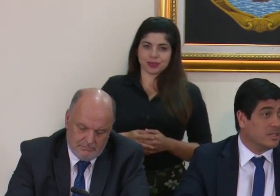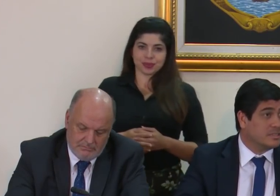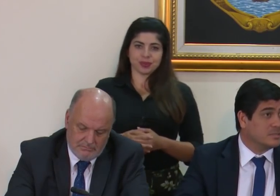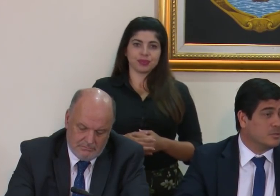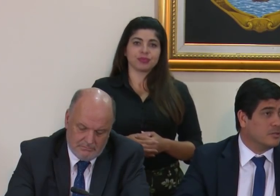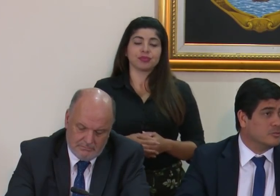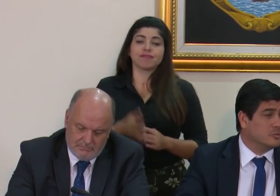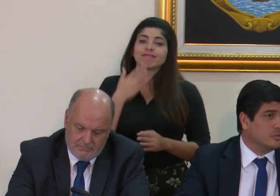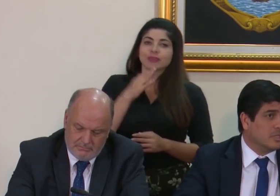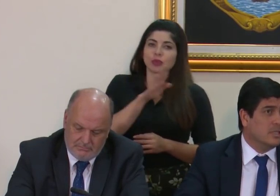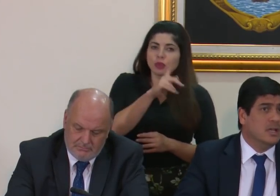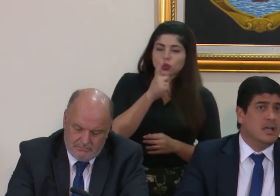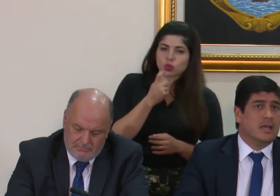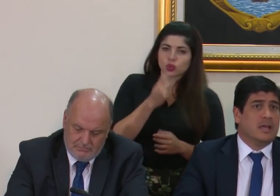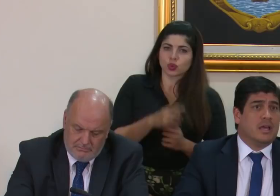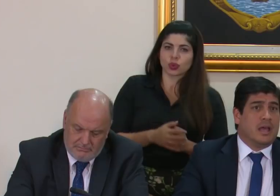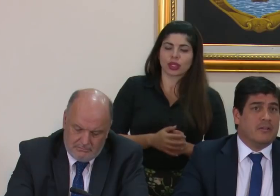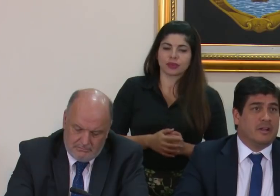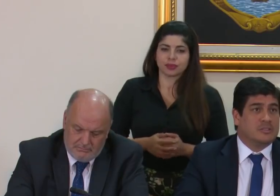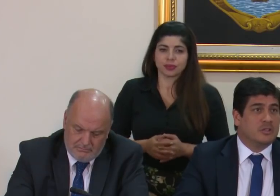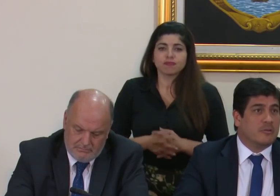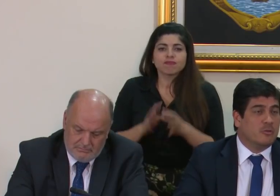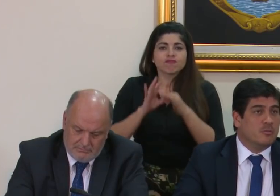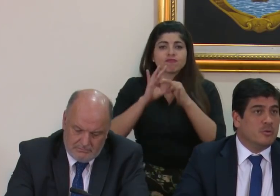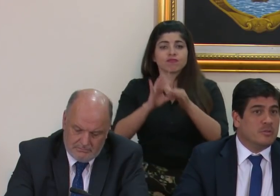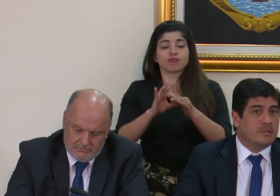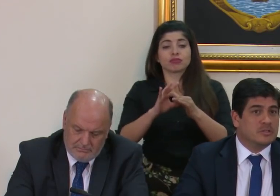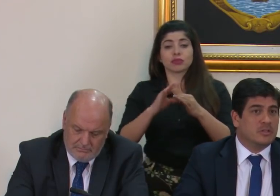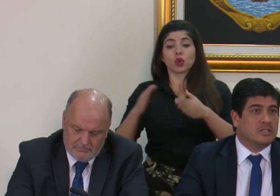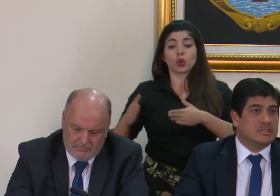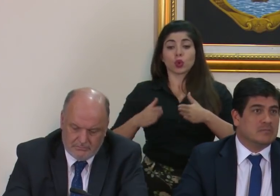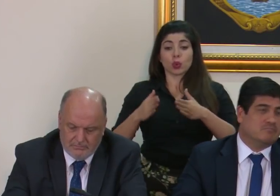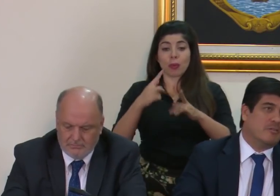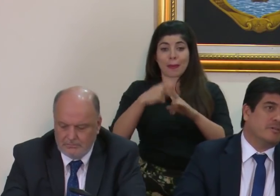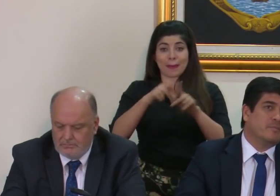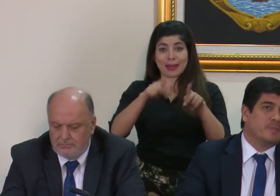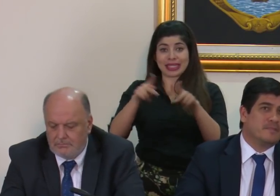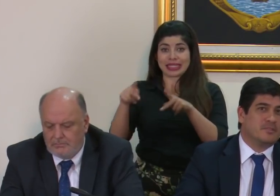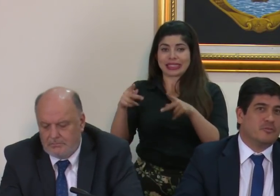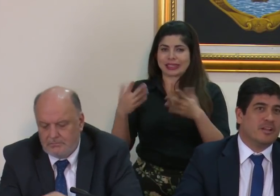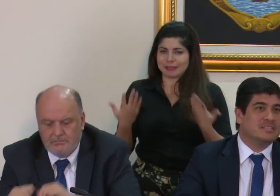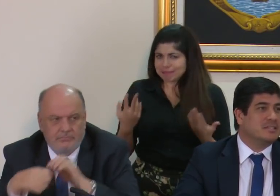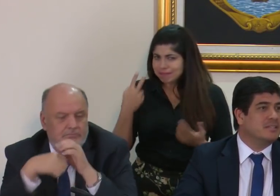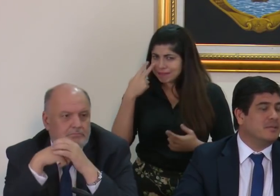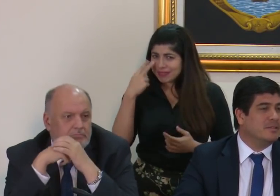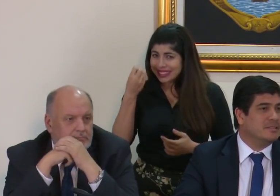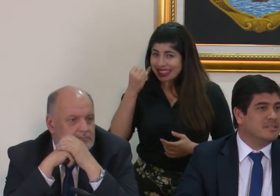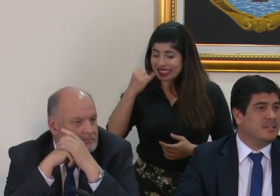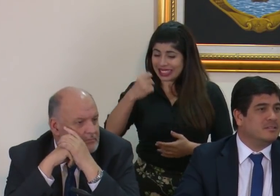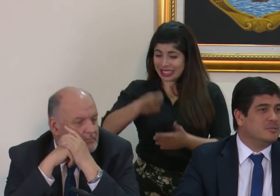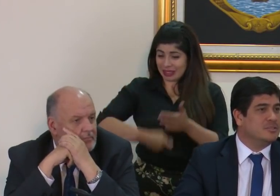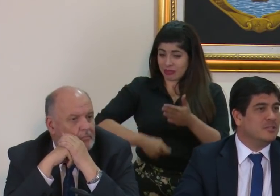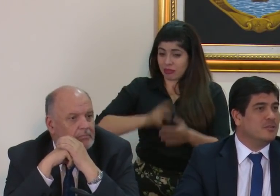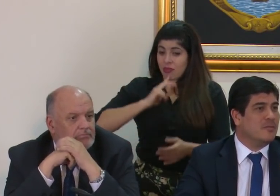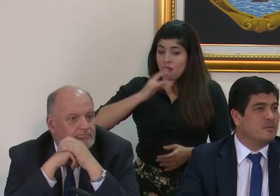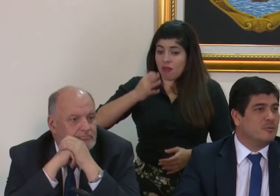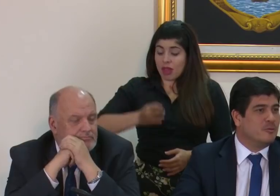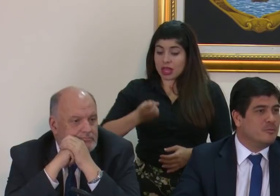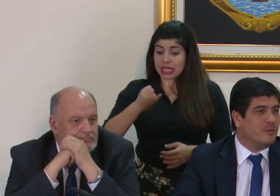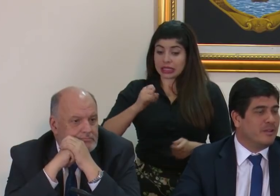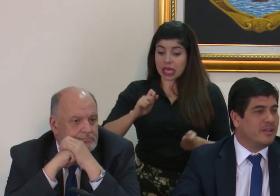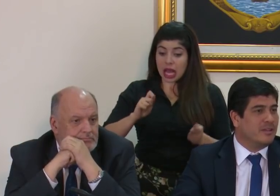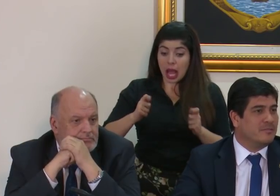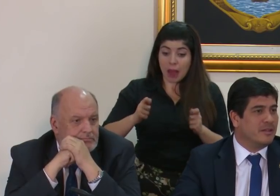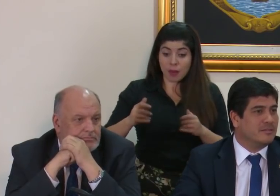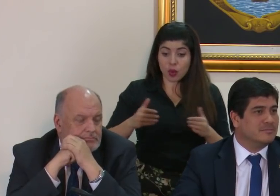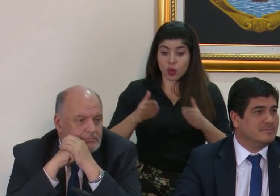Muchas gracias por la consulta. En relación al rumbo y personas, a ver, si fuera estrictamente cierto, si hay un cambio de